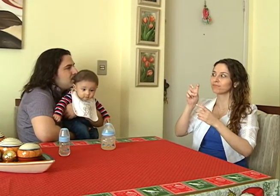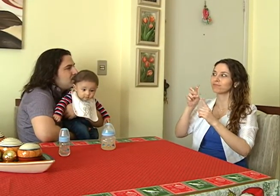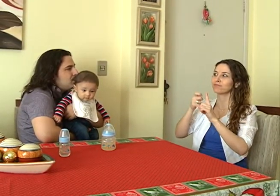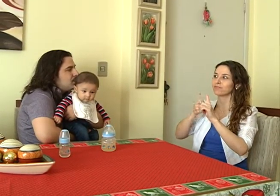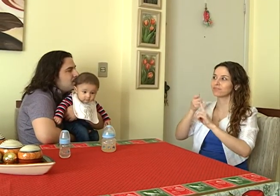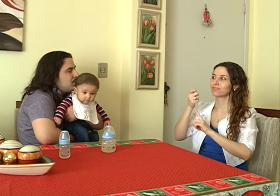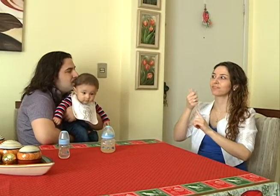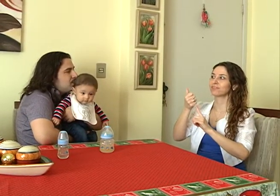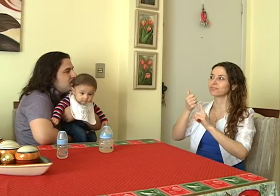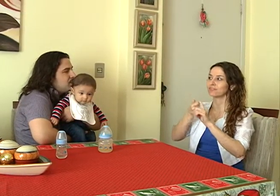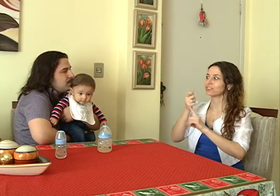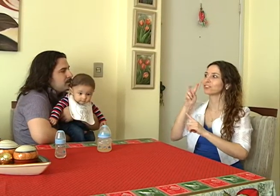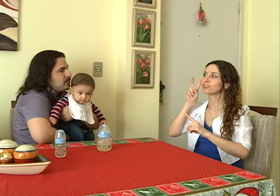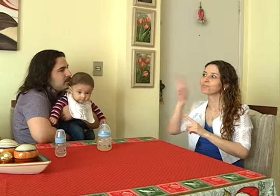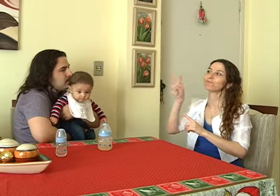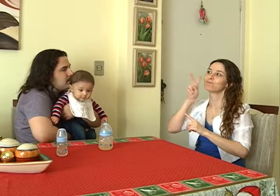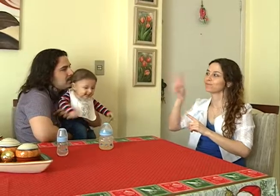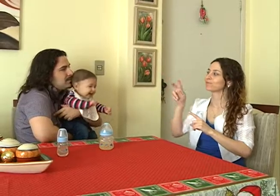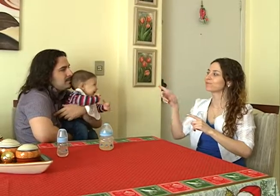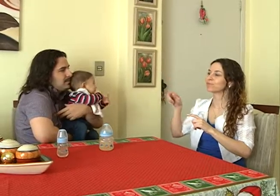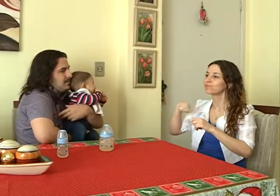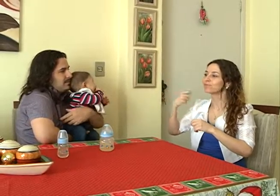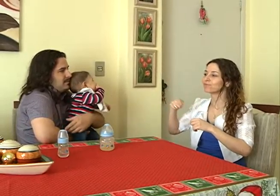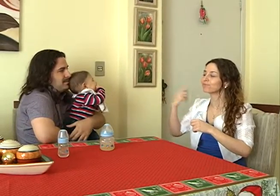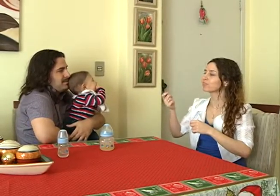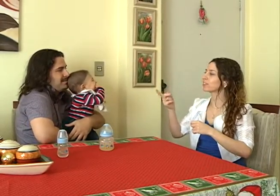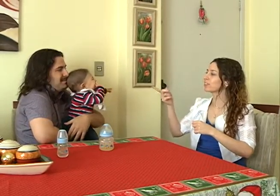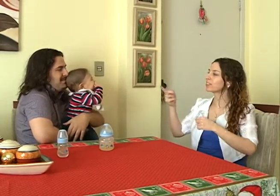Ele entende o sinal de banho, comida,